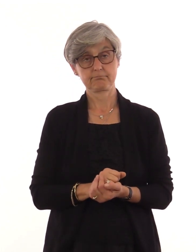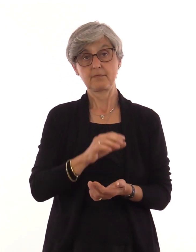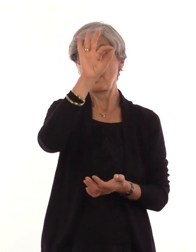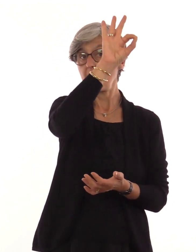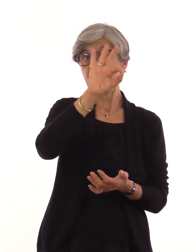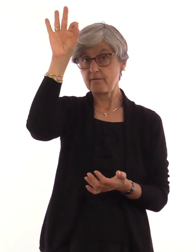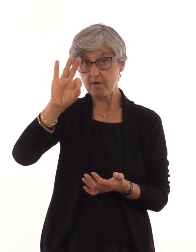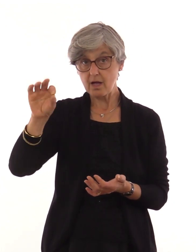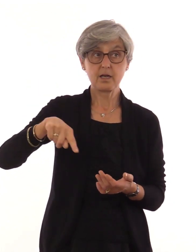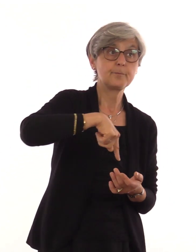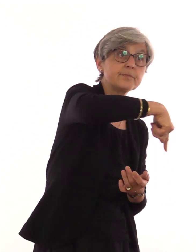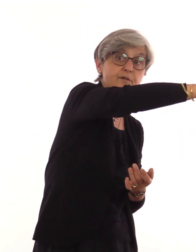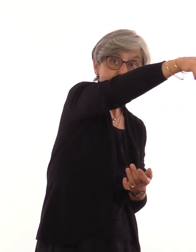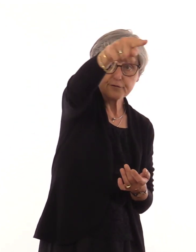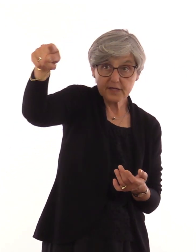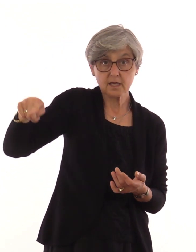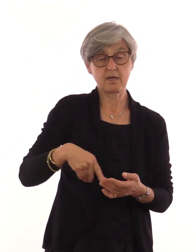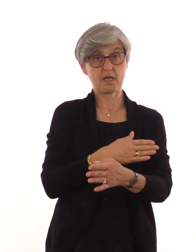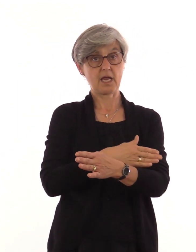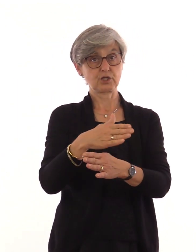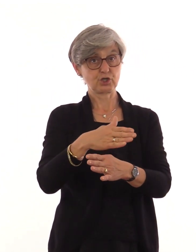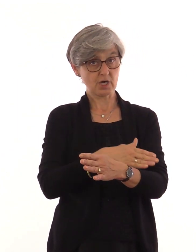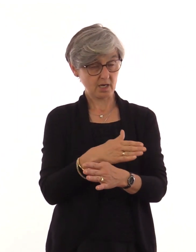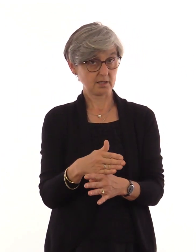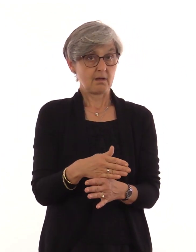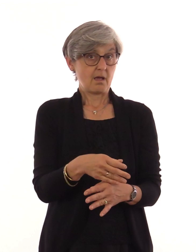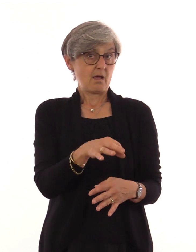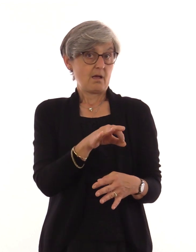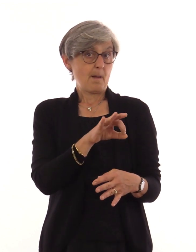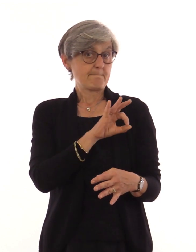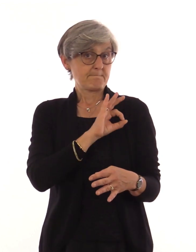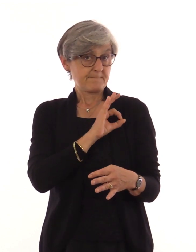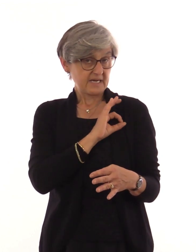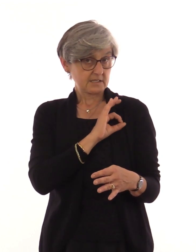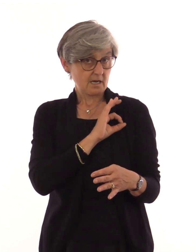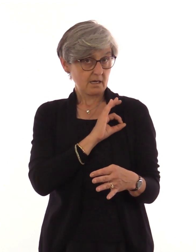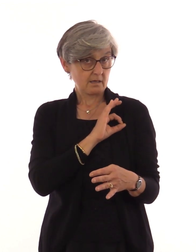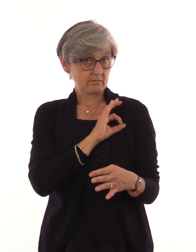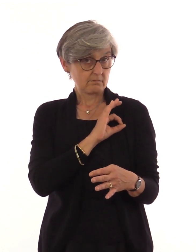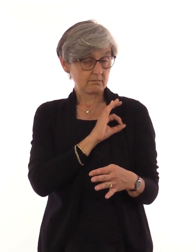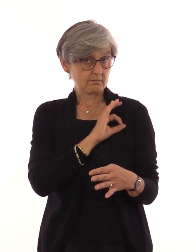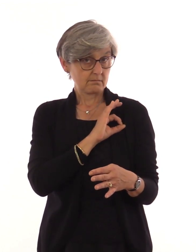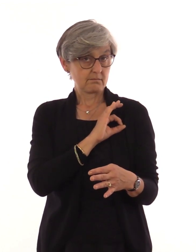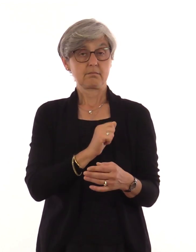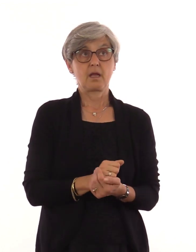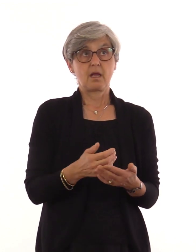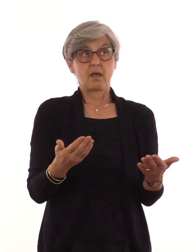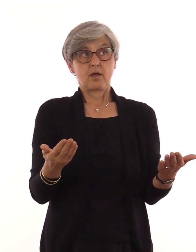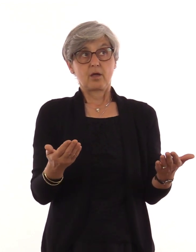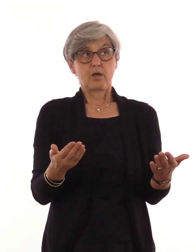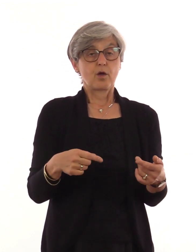Darum gibt es Politiker. Die Politiker vertreten uns.